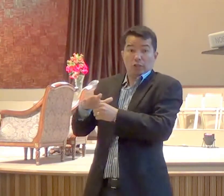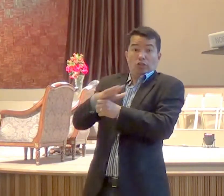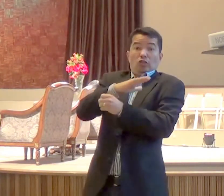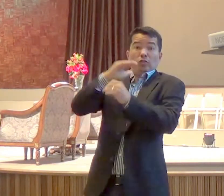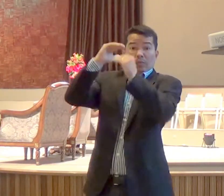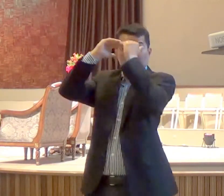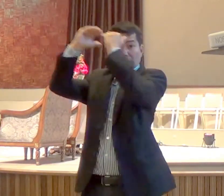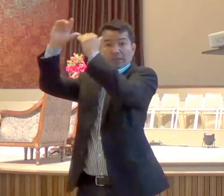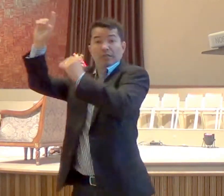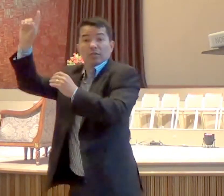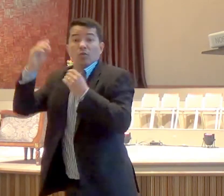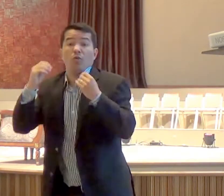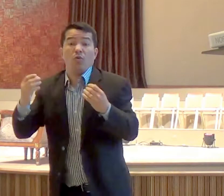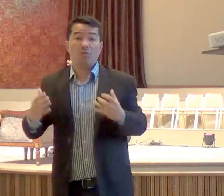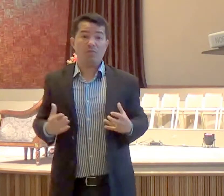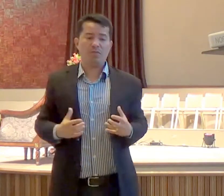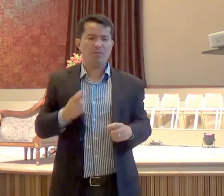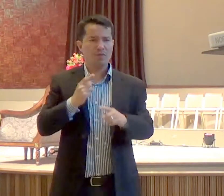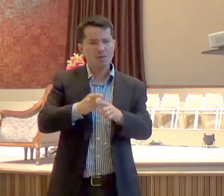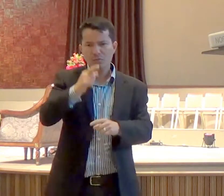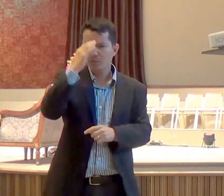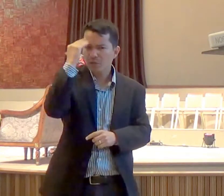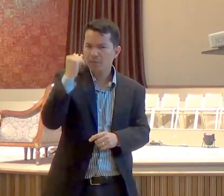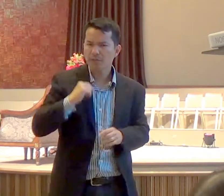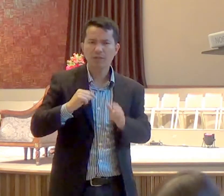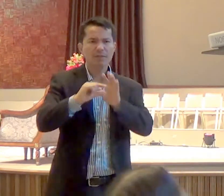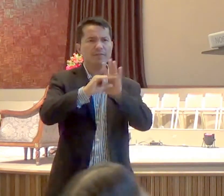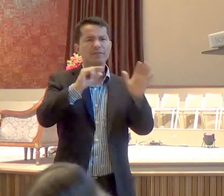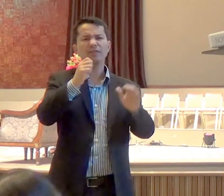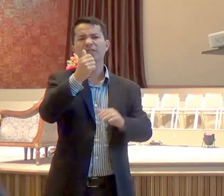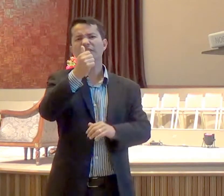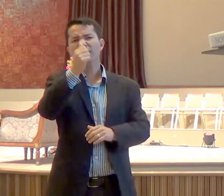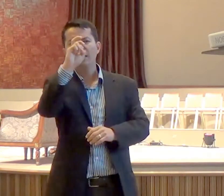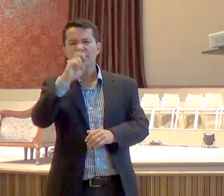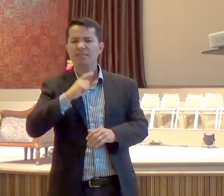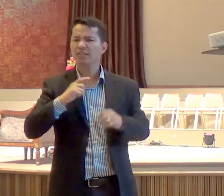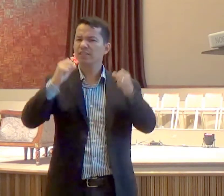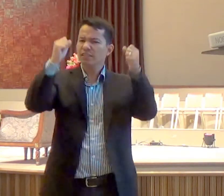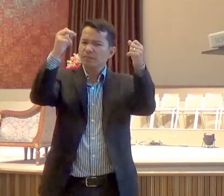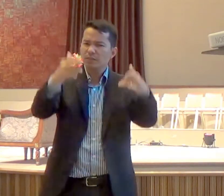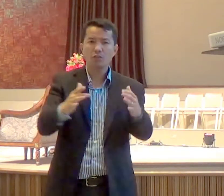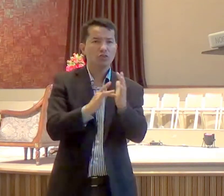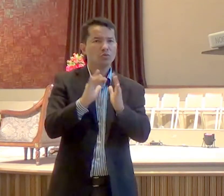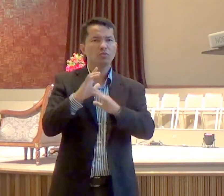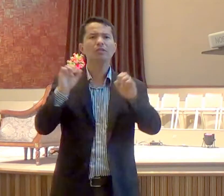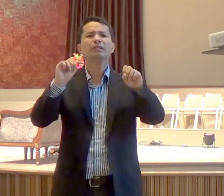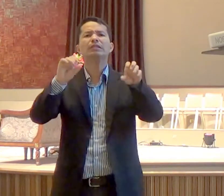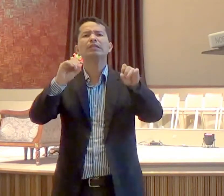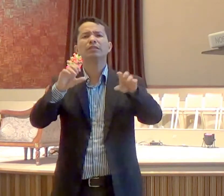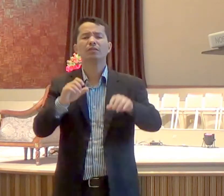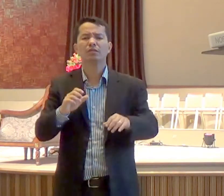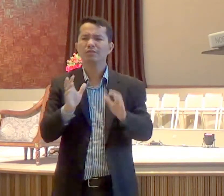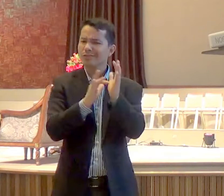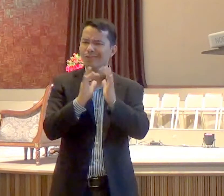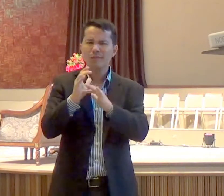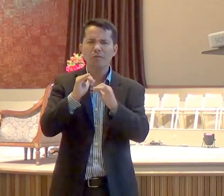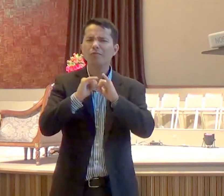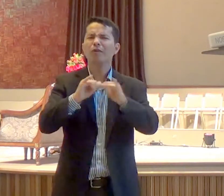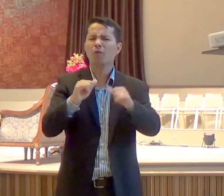Jesus disse àqueles discípulos, a partir daquele momento em que ele censurou a incredulidade deles, ide por todo mundo e pregai o Evangelho